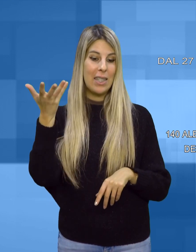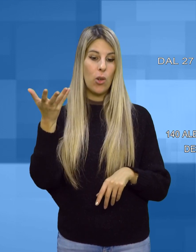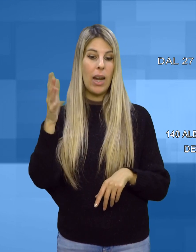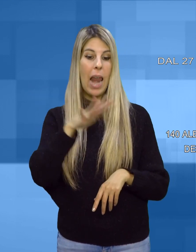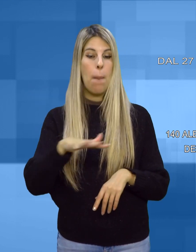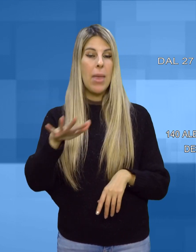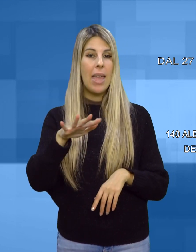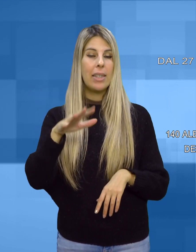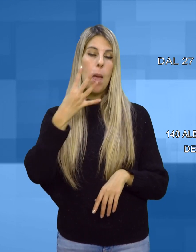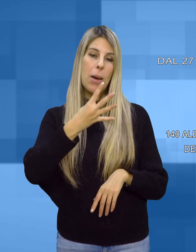Zedda